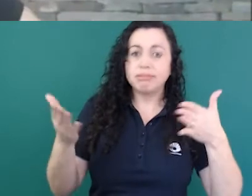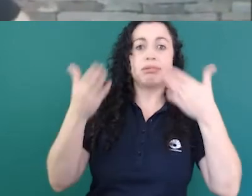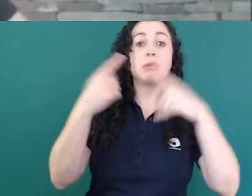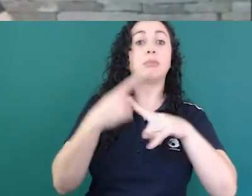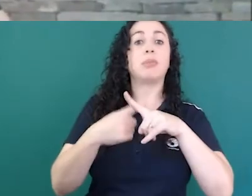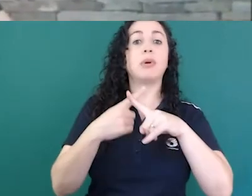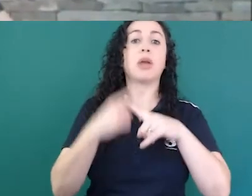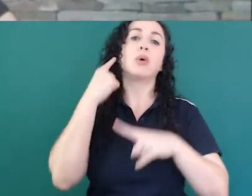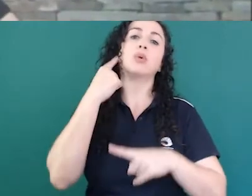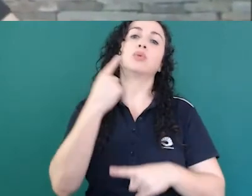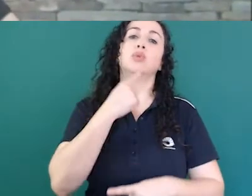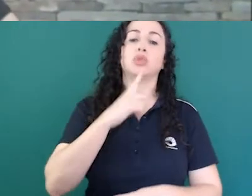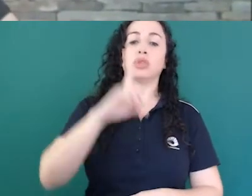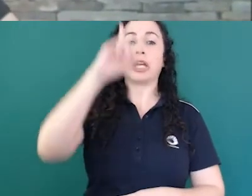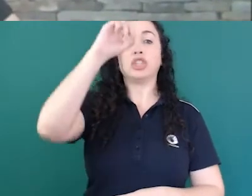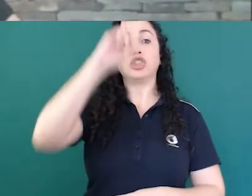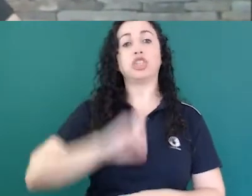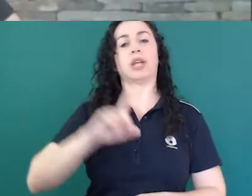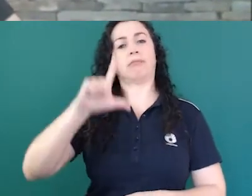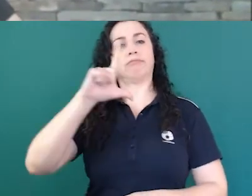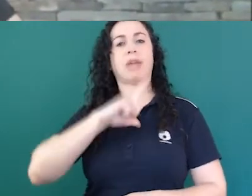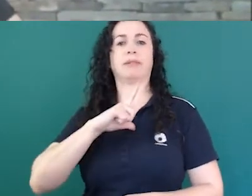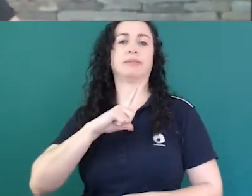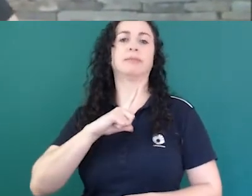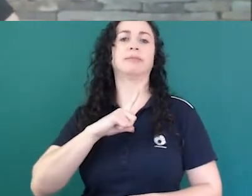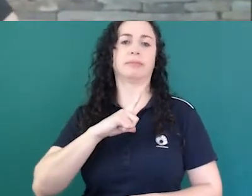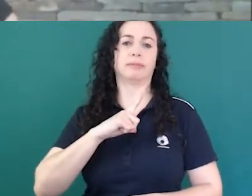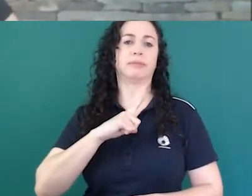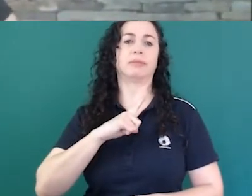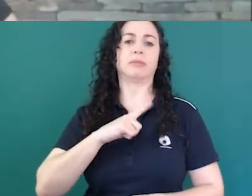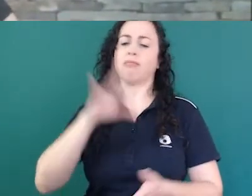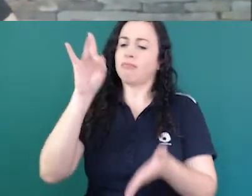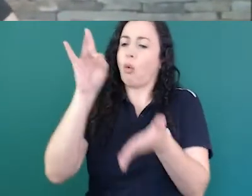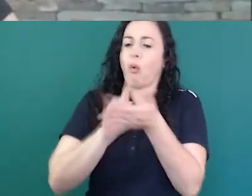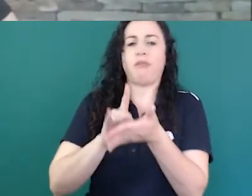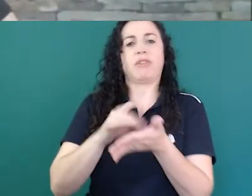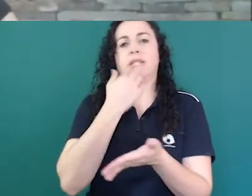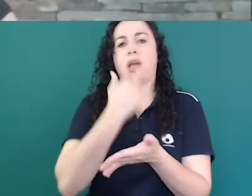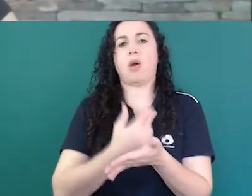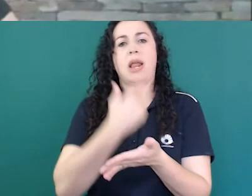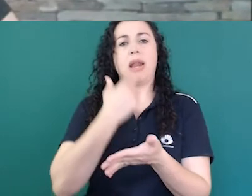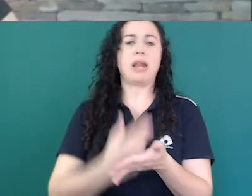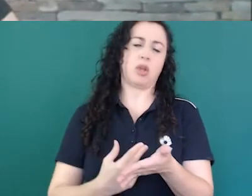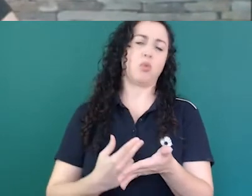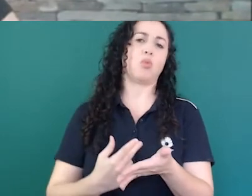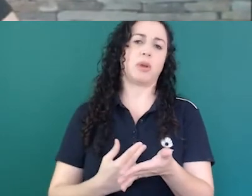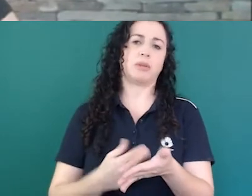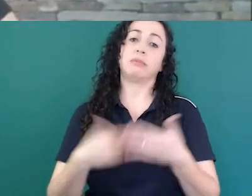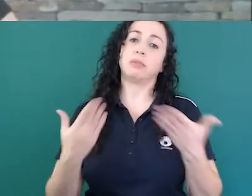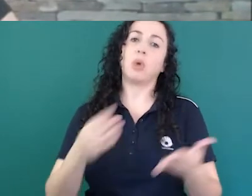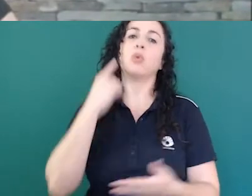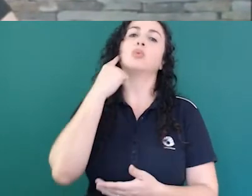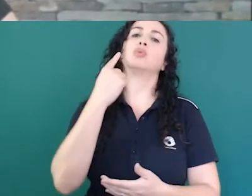que foi legitimada como língua de fato e eu acho que isso é um exercício de cidadania